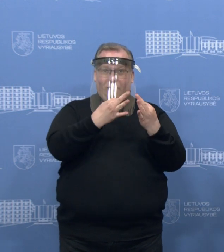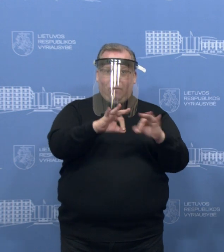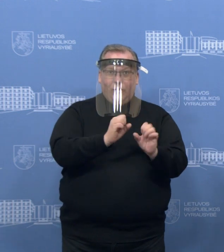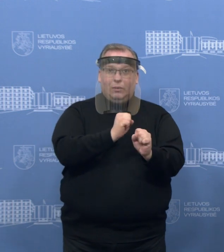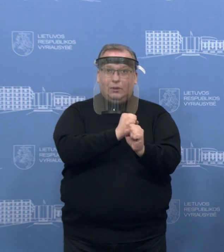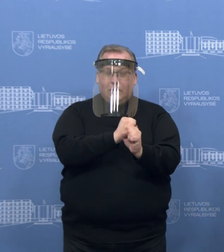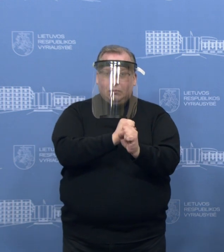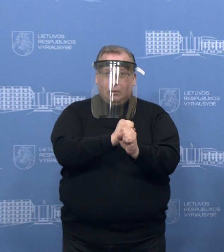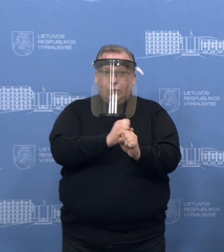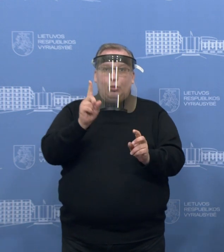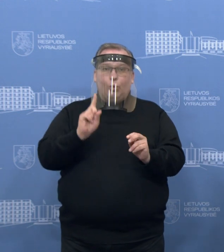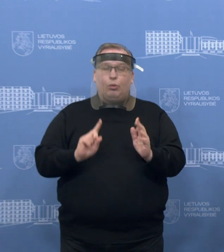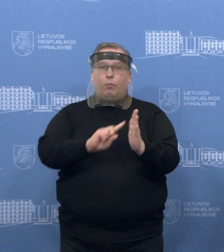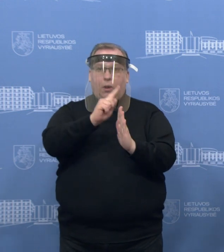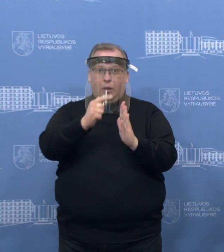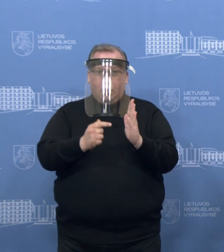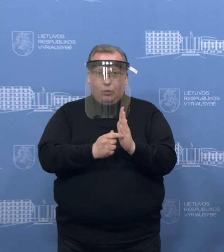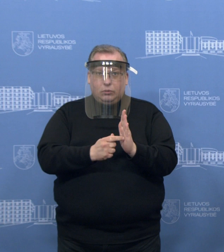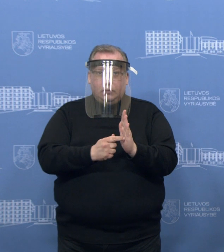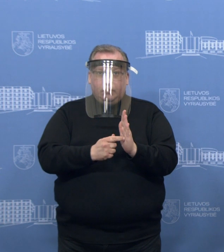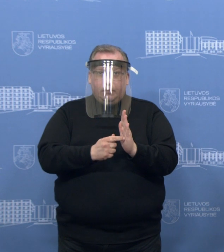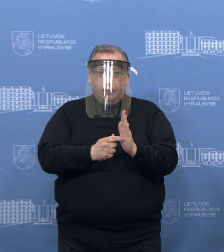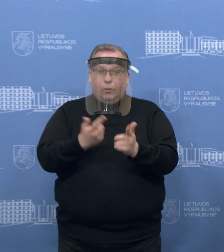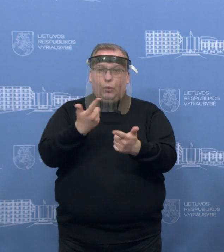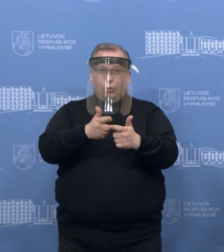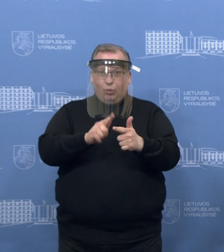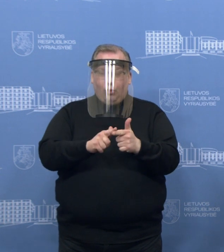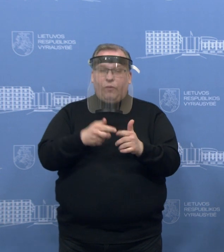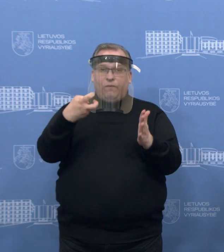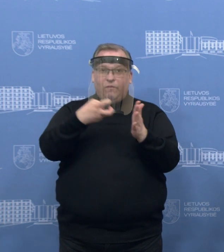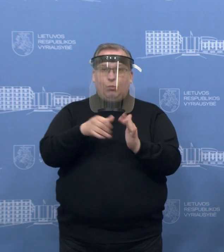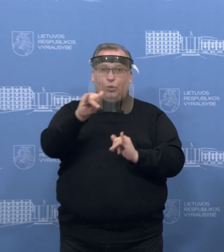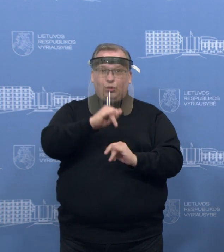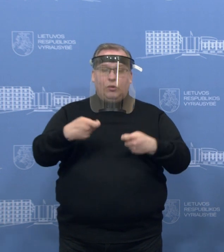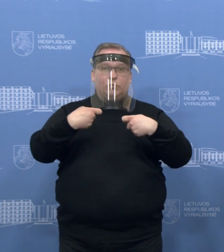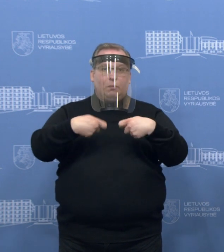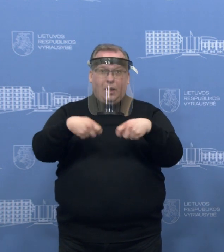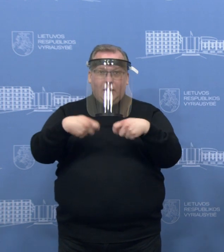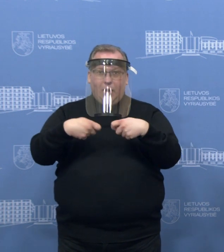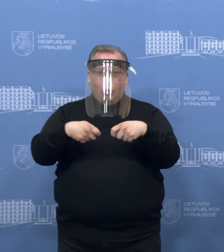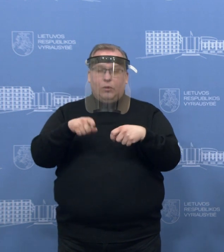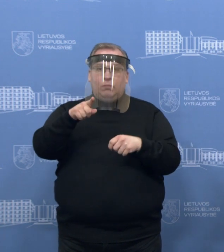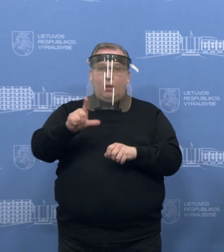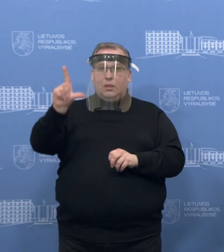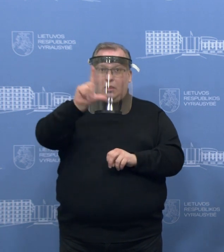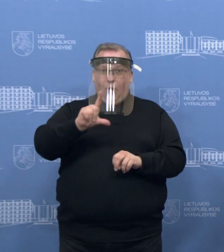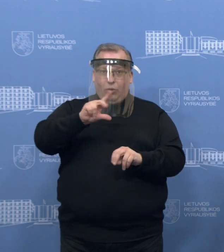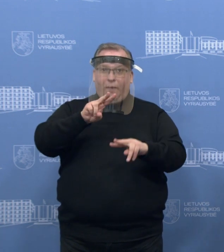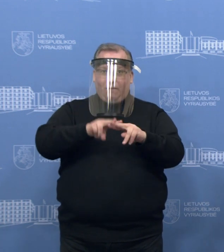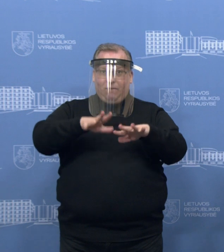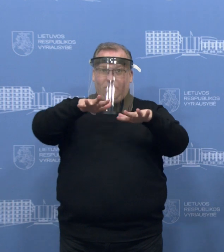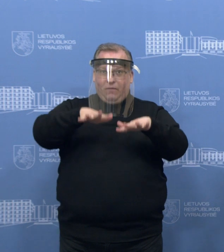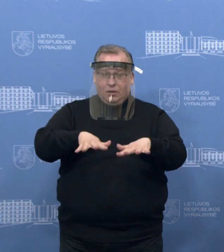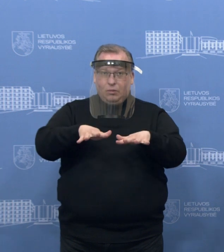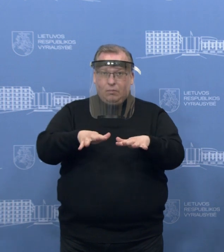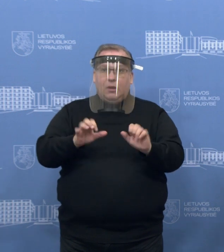pasitirauti dėl būtent trašų ir tų vat įmonių, kurios priekiauja tų priekyvos vietų laukia. Tai reiškia, kad